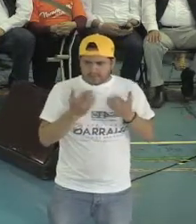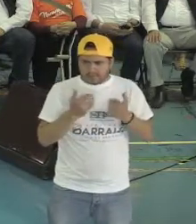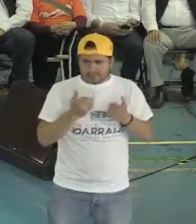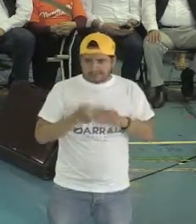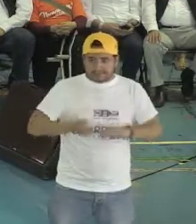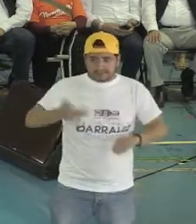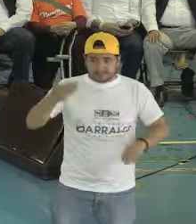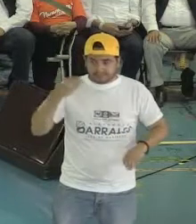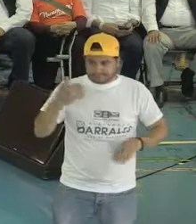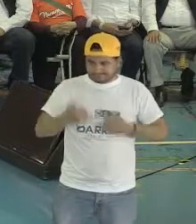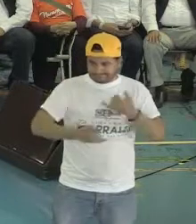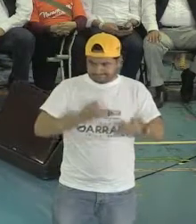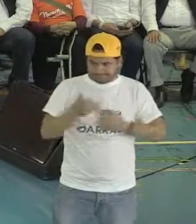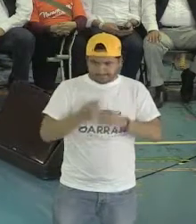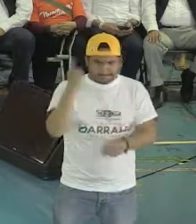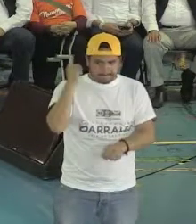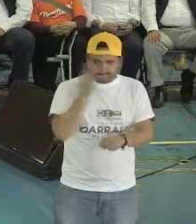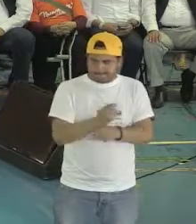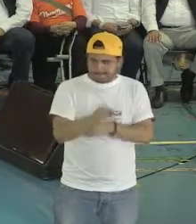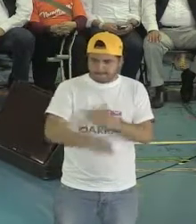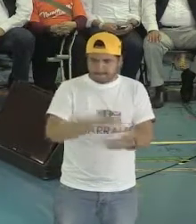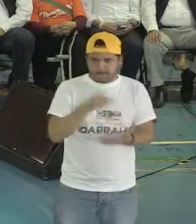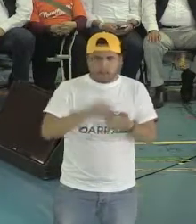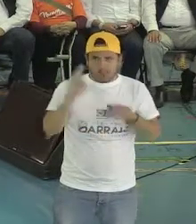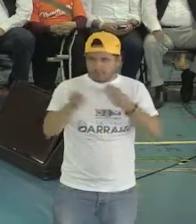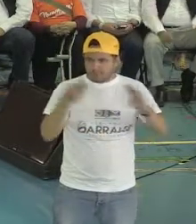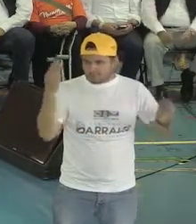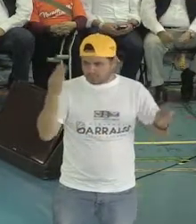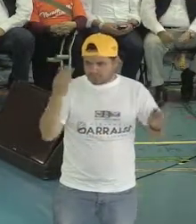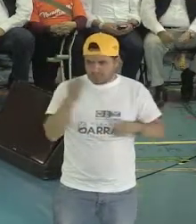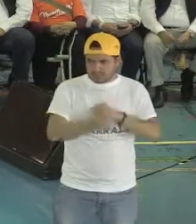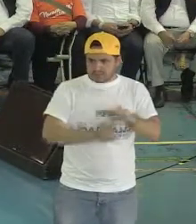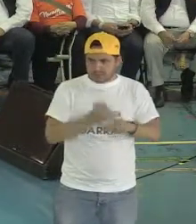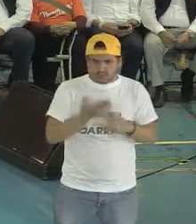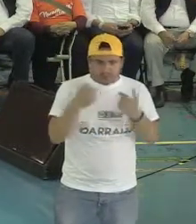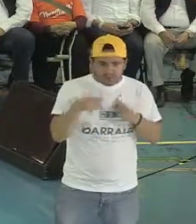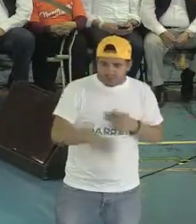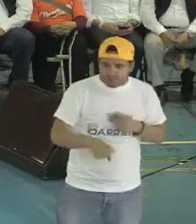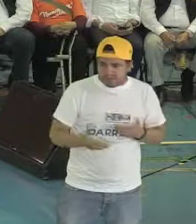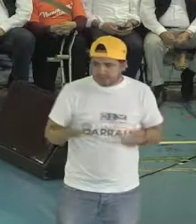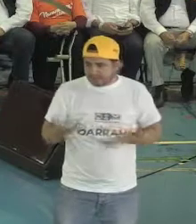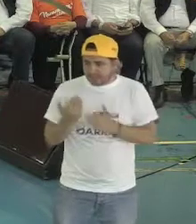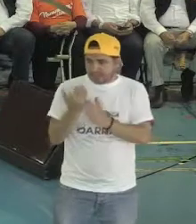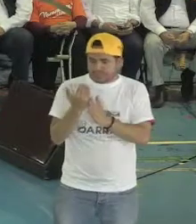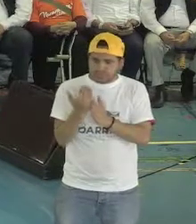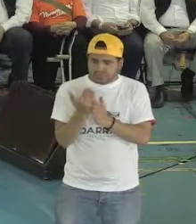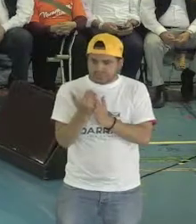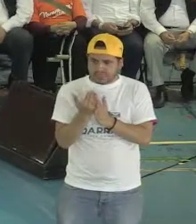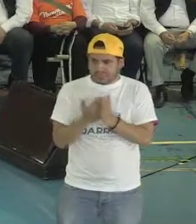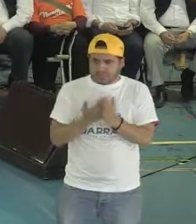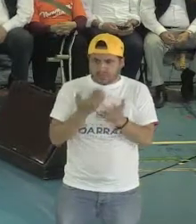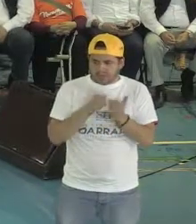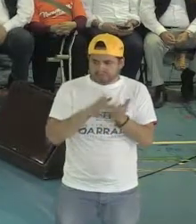ocupando los primeros lugares a nivel internacional y hoy estamos bajando. Estamos, me